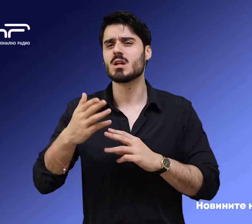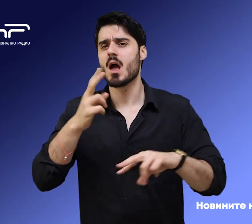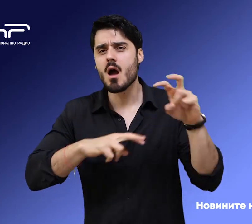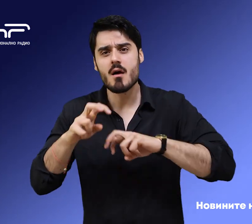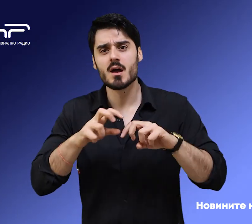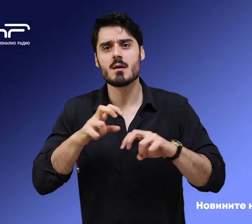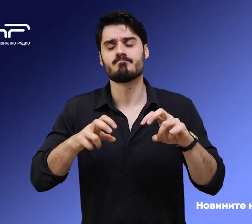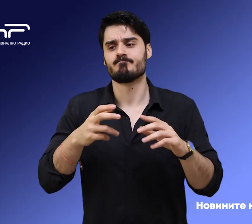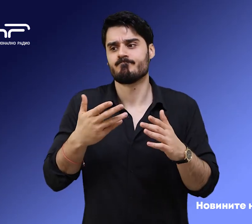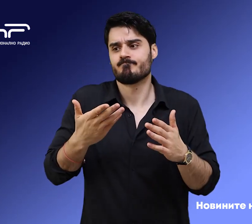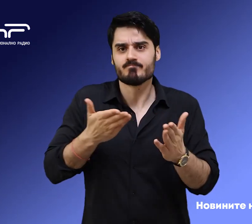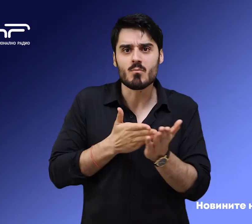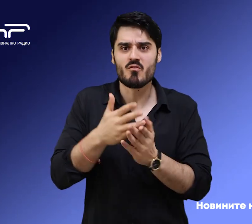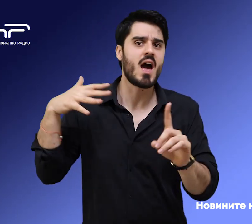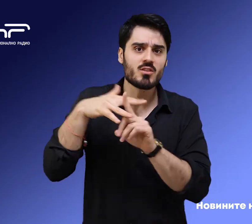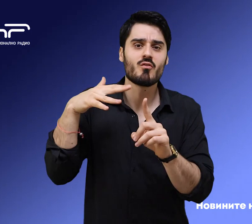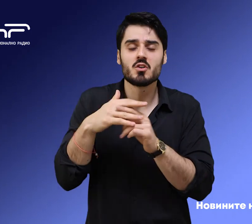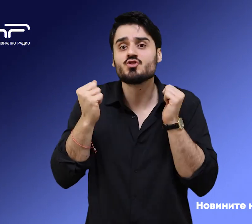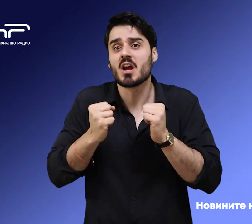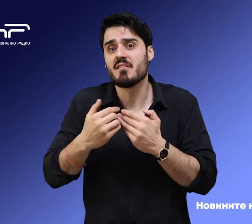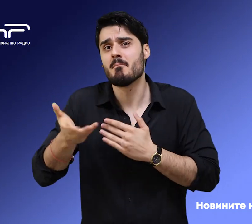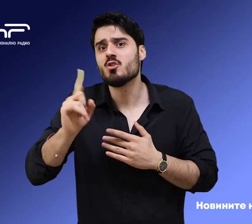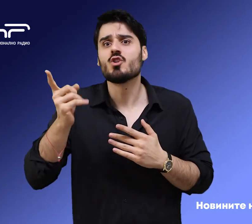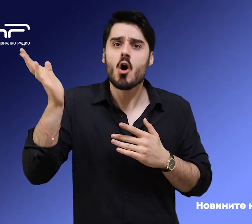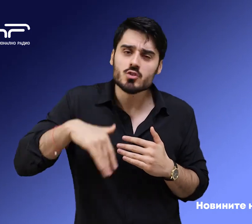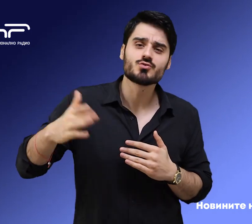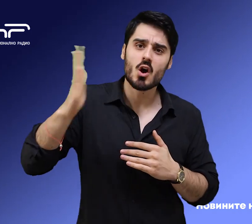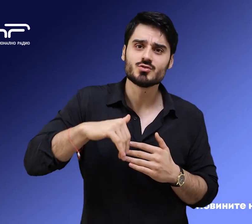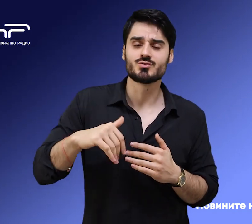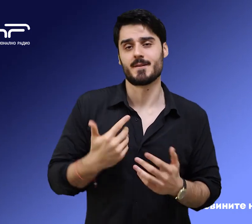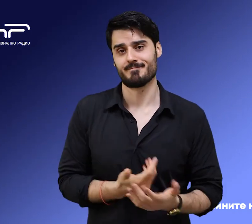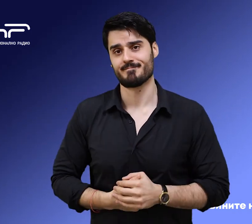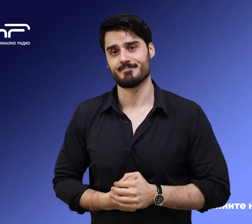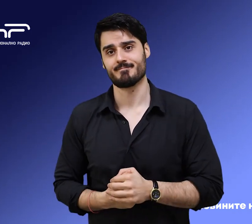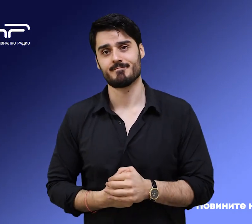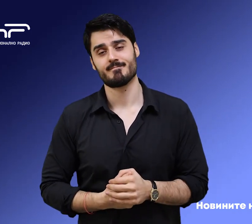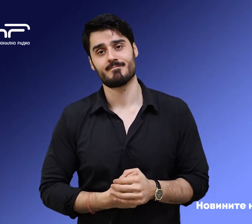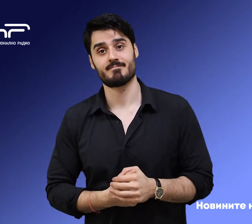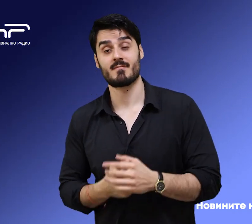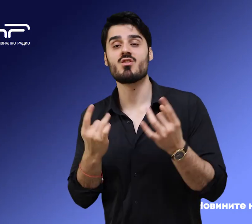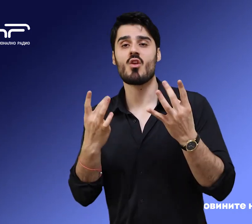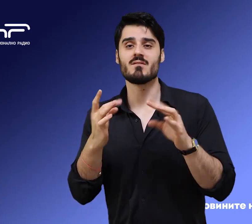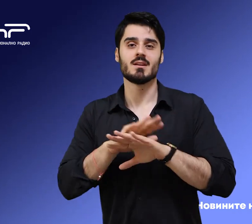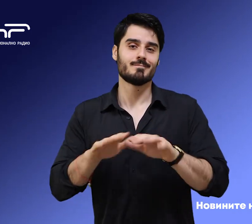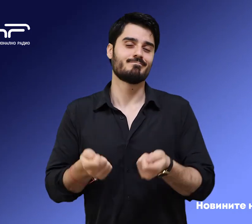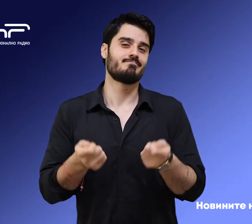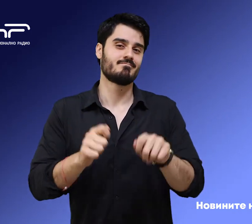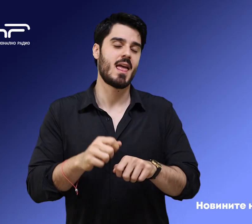не са изключени ракетни удари, както масирани, така и по определени точки, пише още в доклада. За новините Елизабет Гогова.